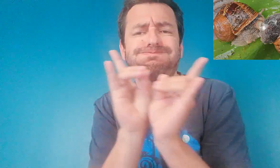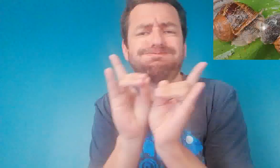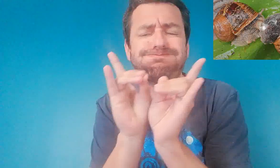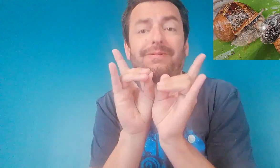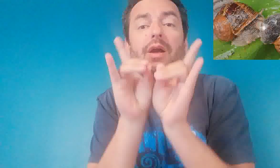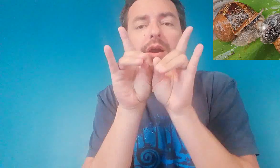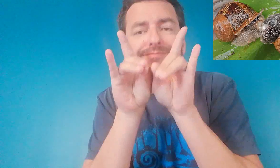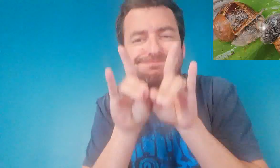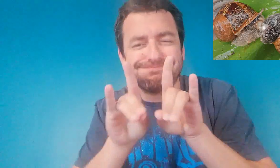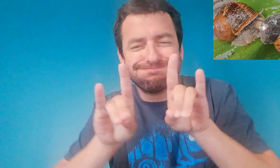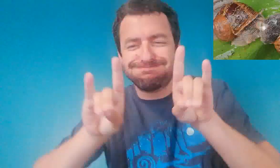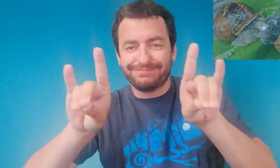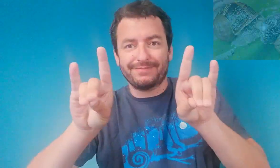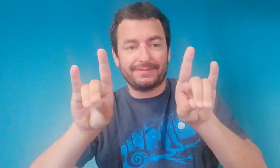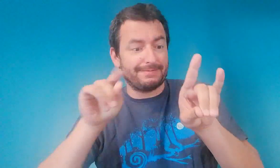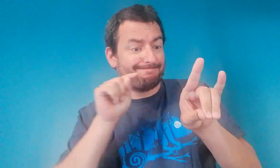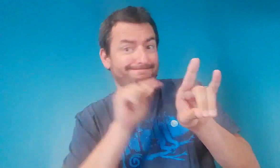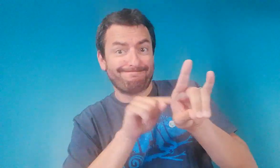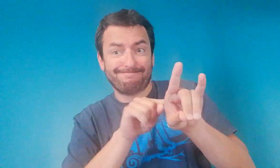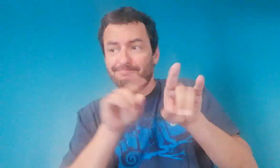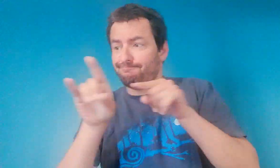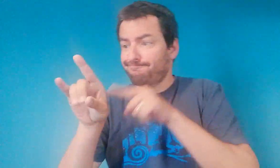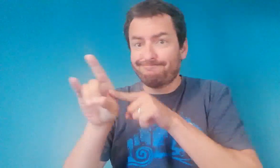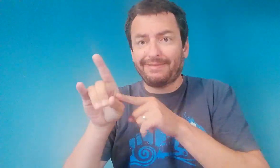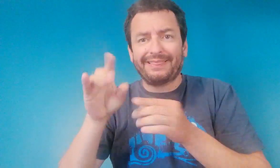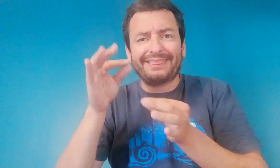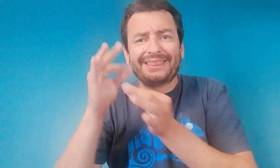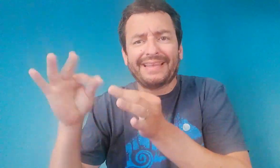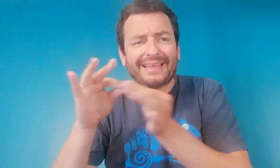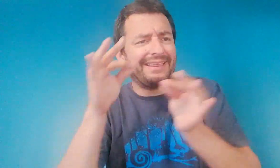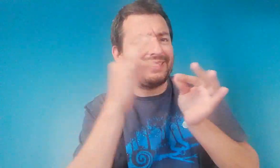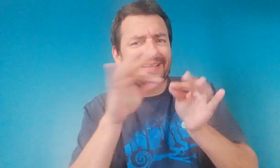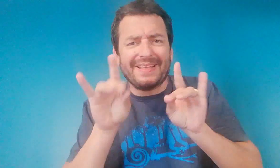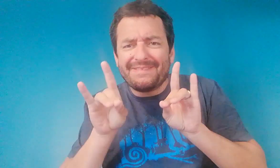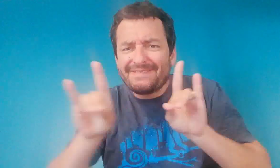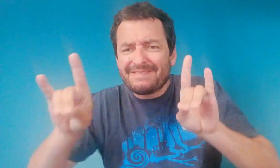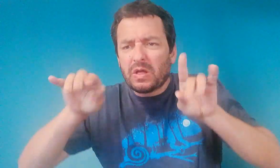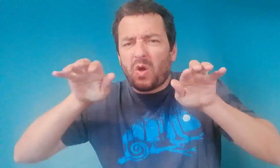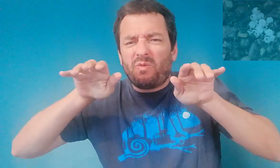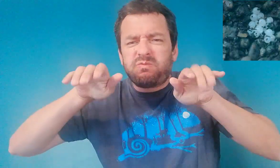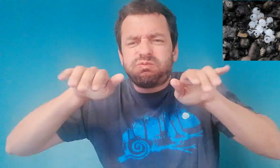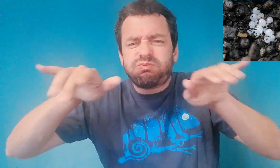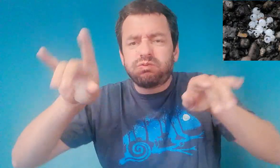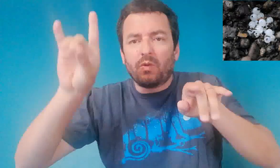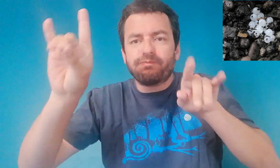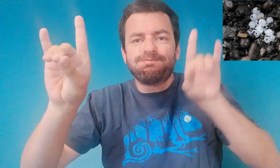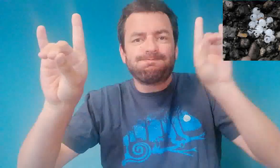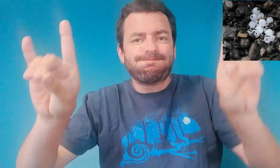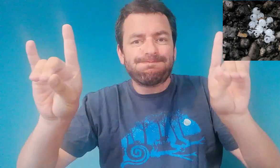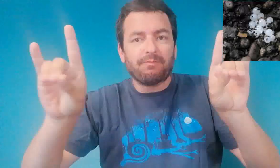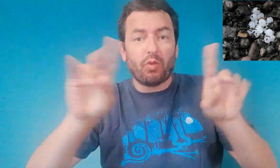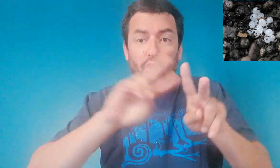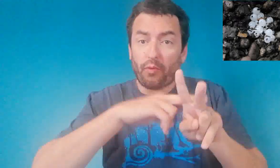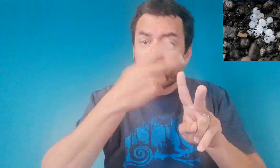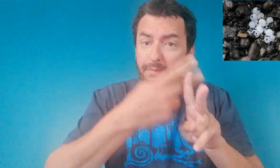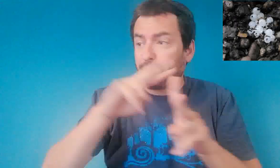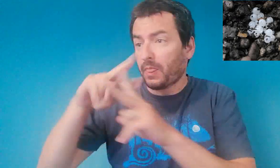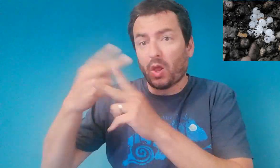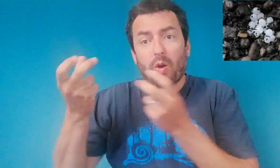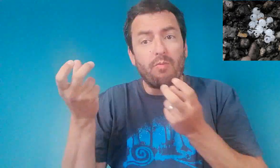Puis, lorsque c'est terminé, chaque escargot va faire un petit nid, un petit creux dans la terre de son côté pour y